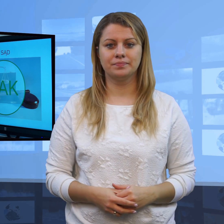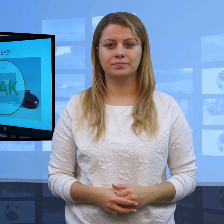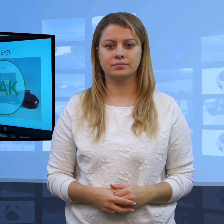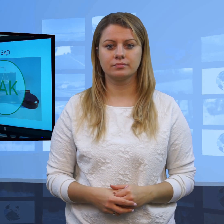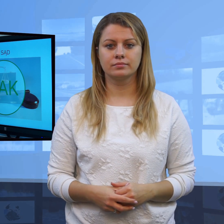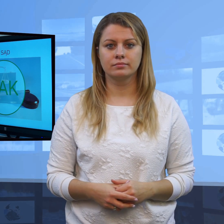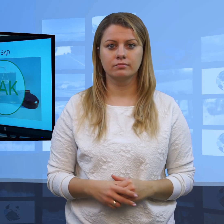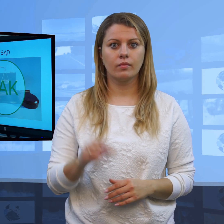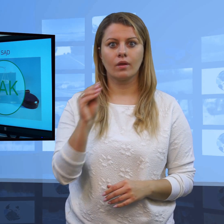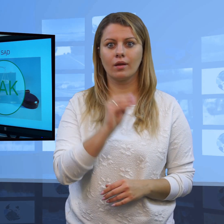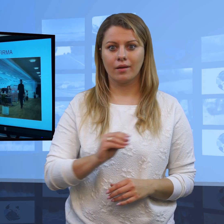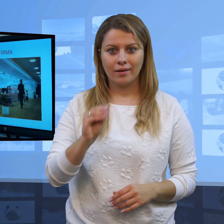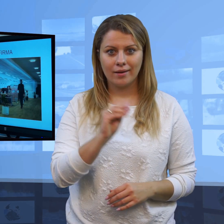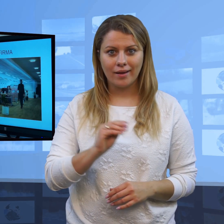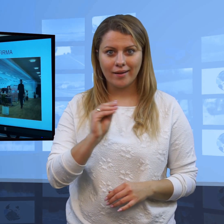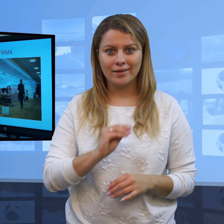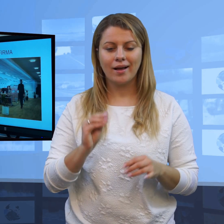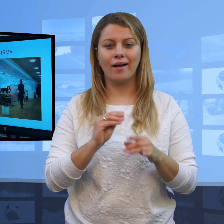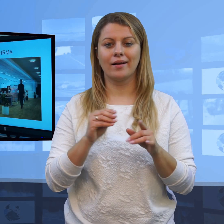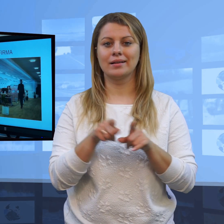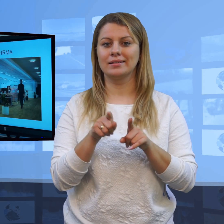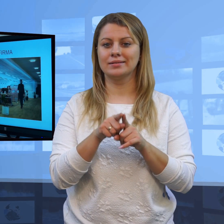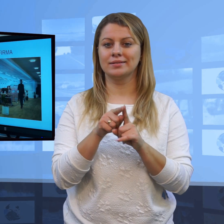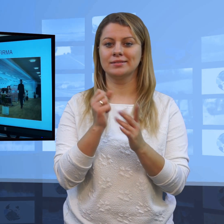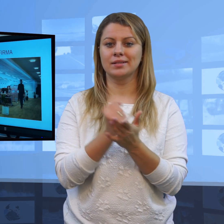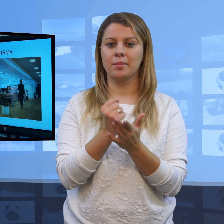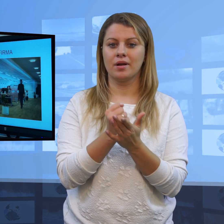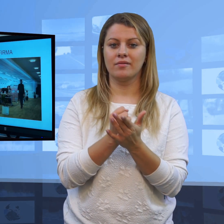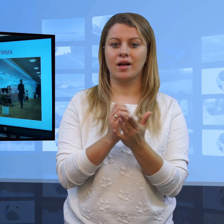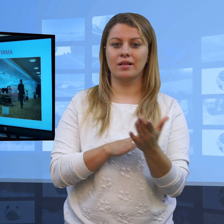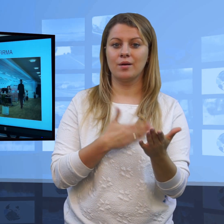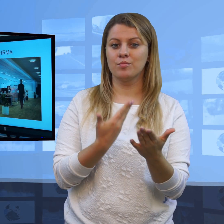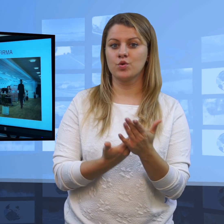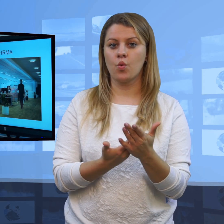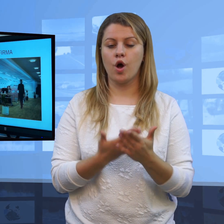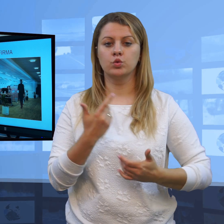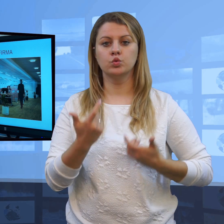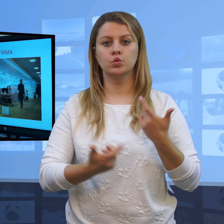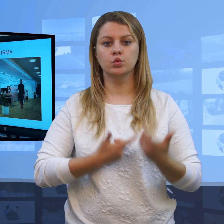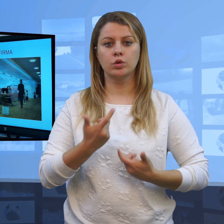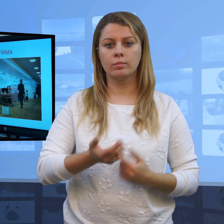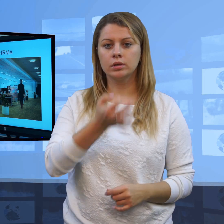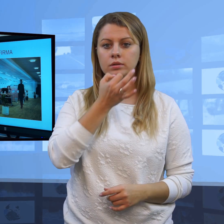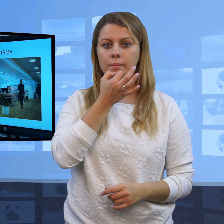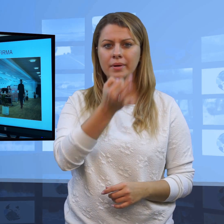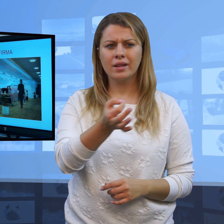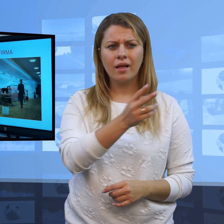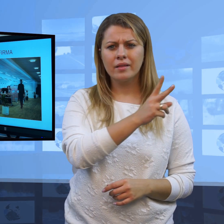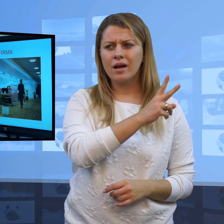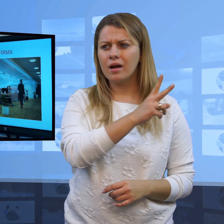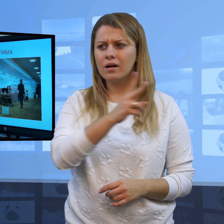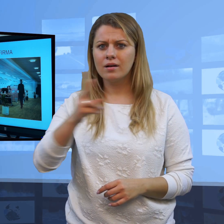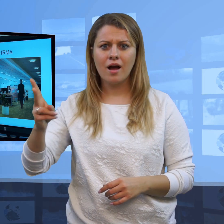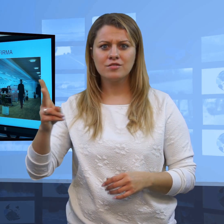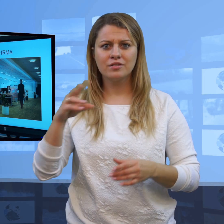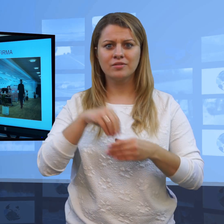Ma takie prawo. Co więcej, dziennikarz ma możliwość zadania pytania